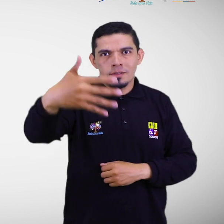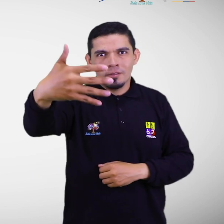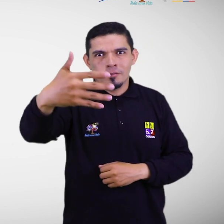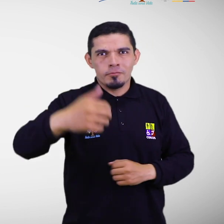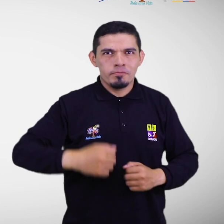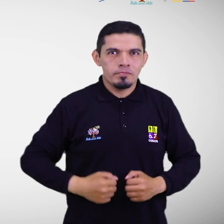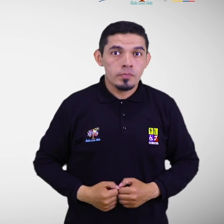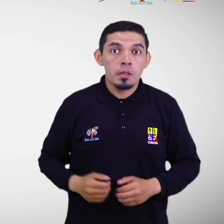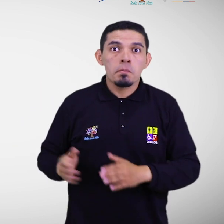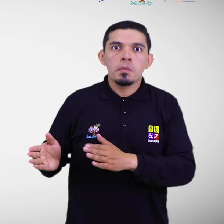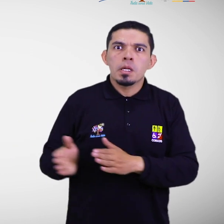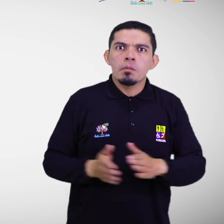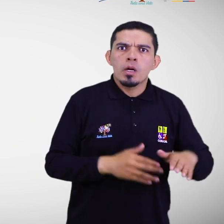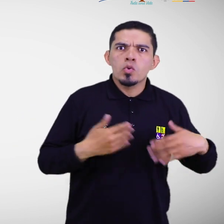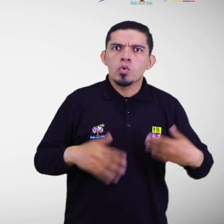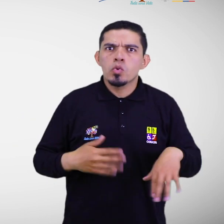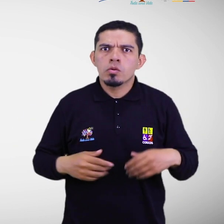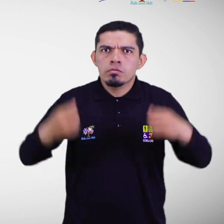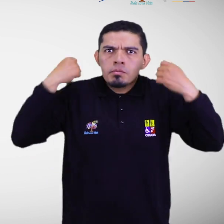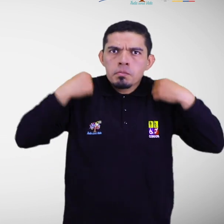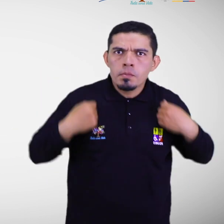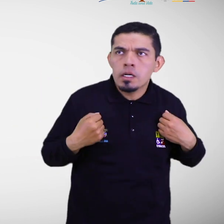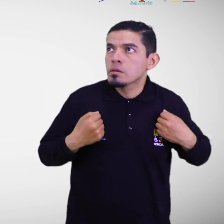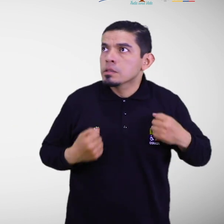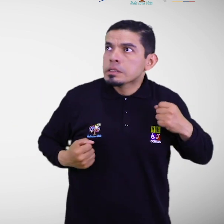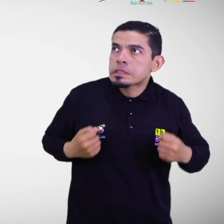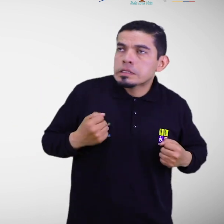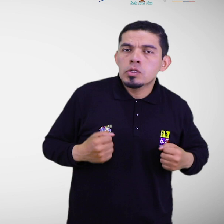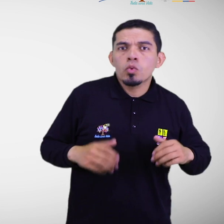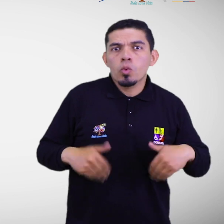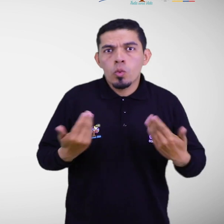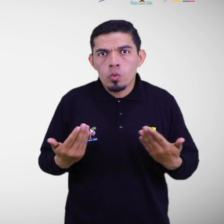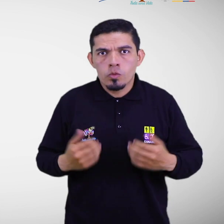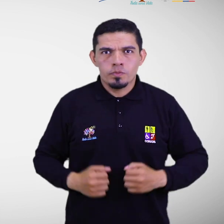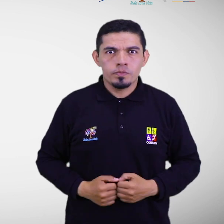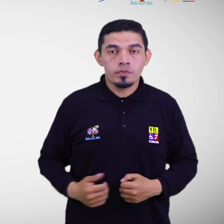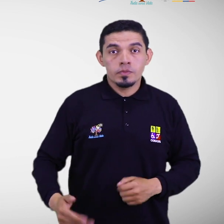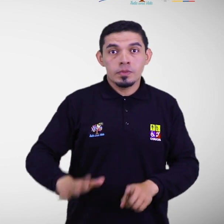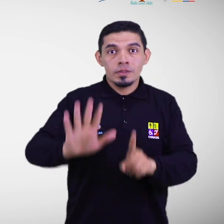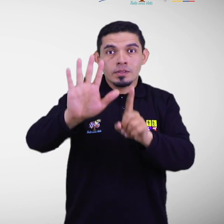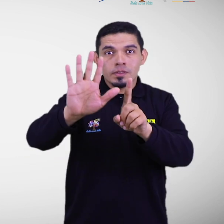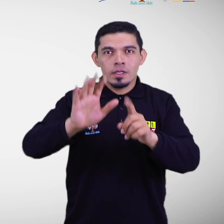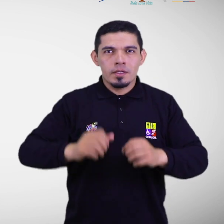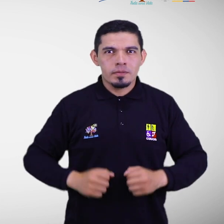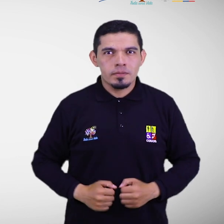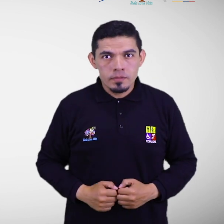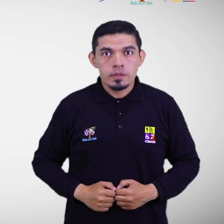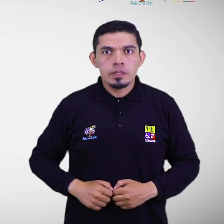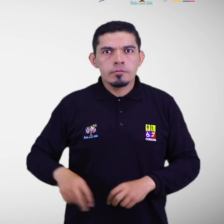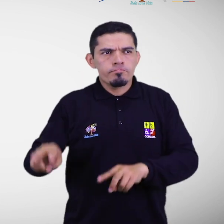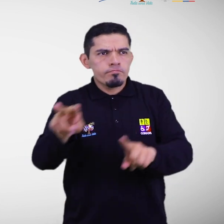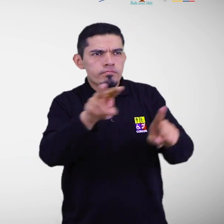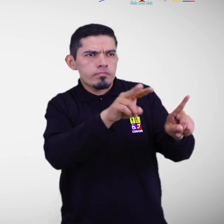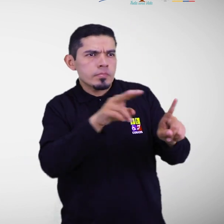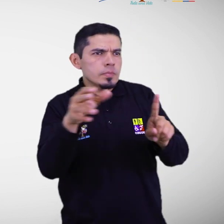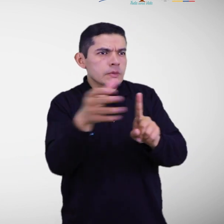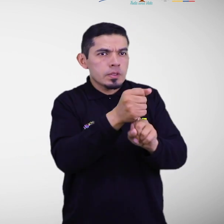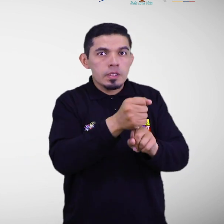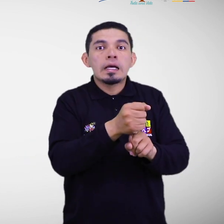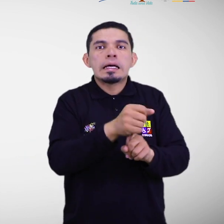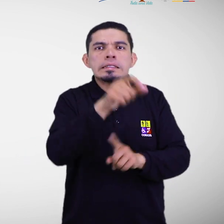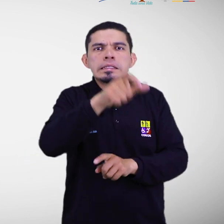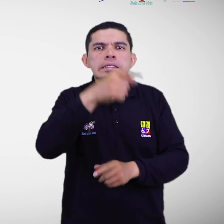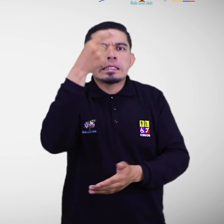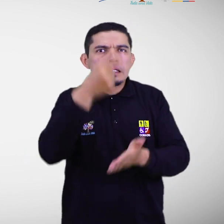Prepararse para situaciones de emergencias o desastres. Paso 6. Identificar y priorizar necesidades para la